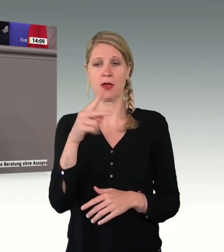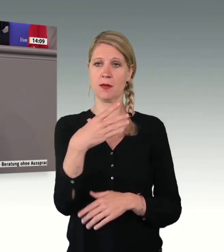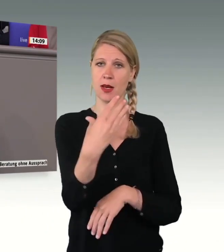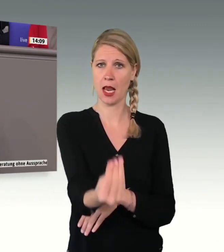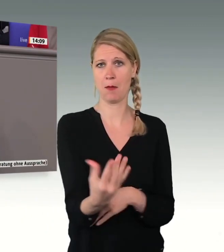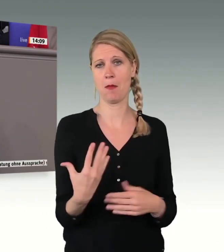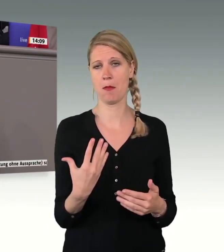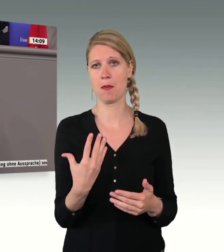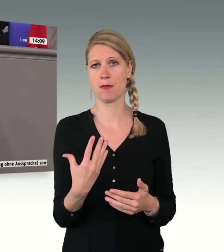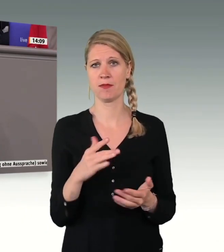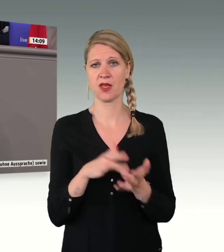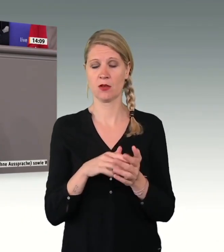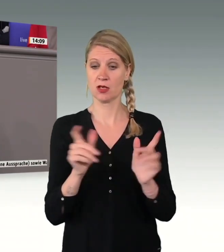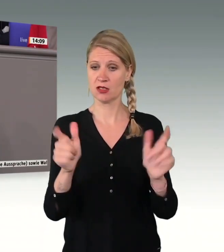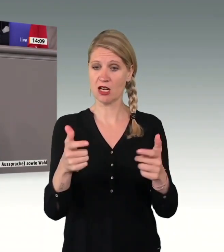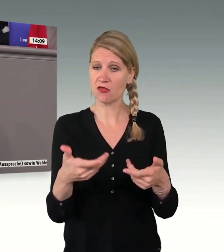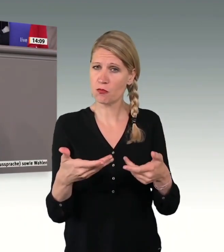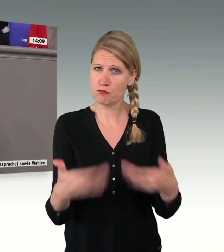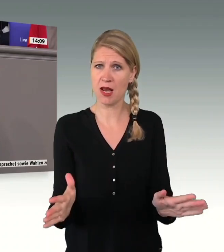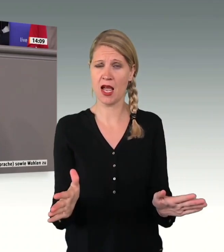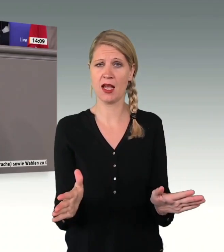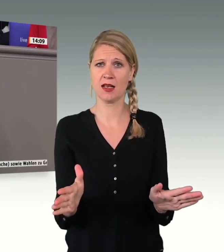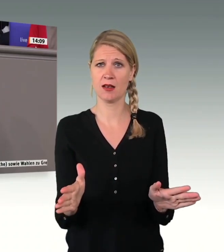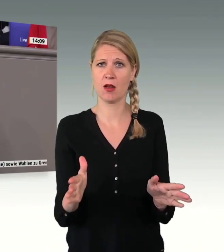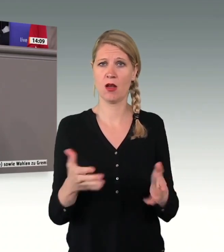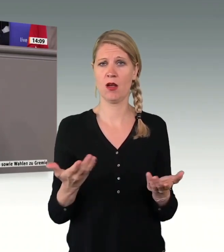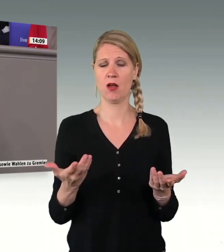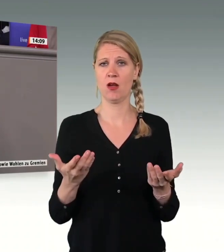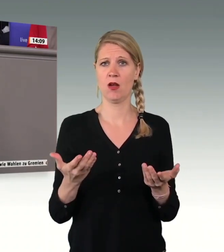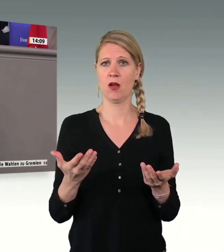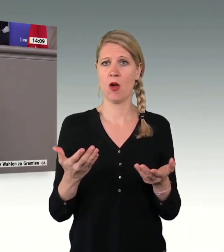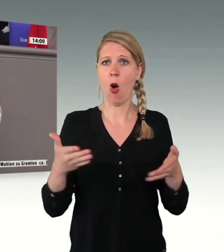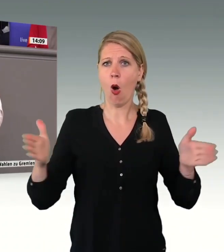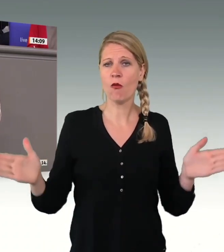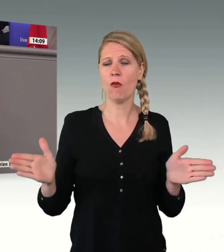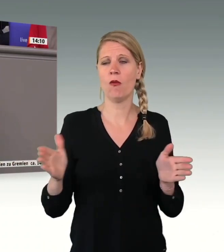Gesellschaft ist längst bereit, sicherer Hafen zu sein und vor allem es auch zu bleiben.